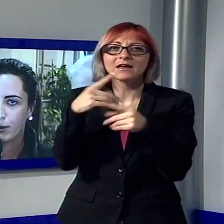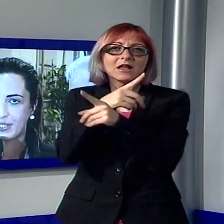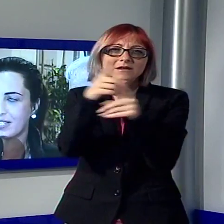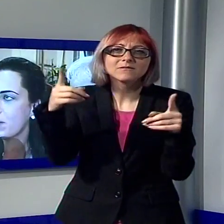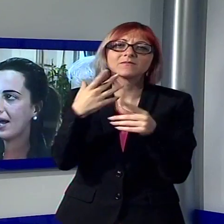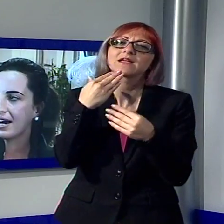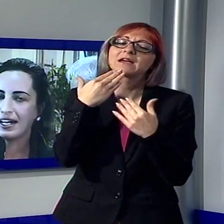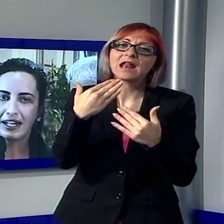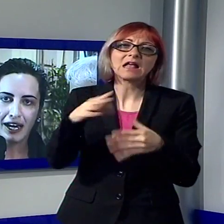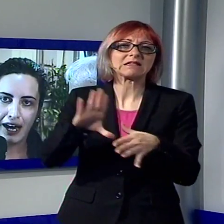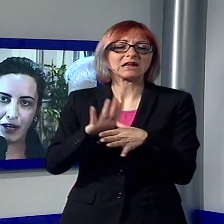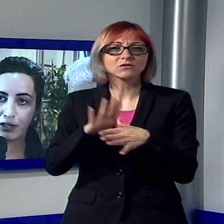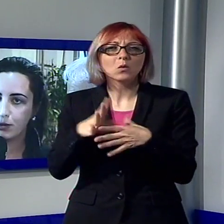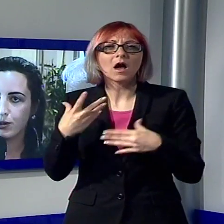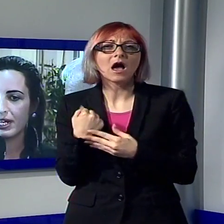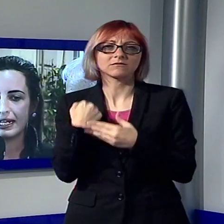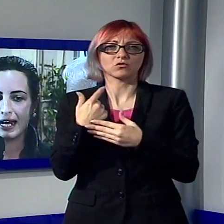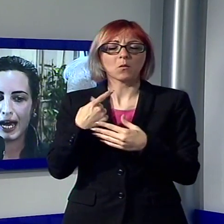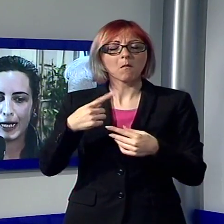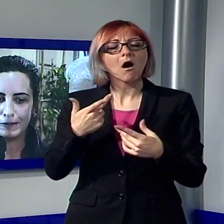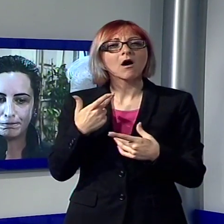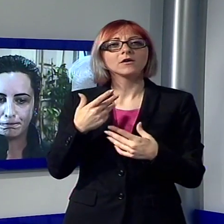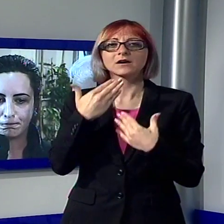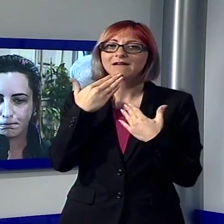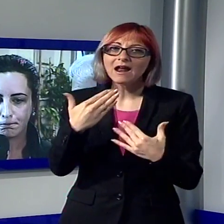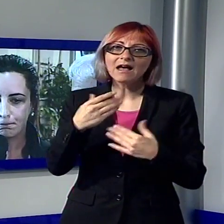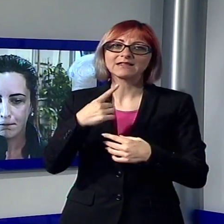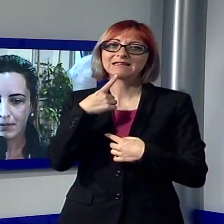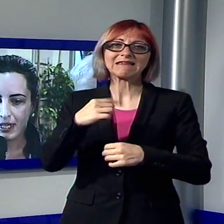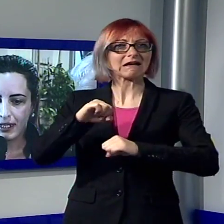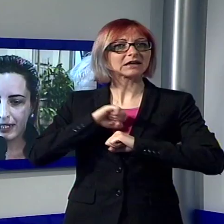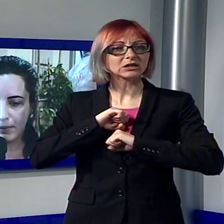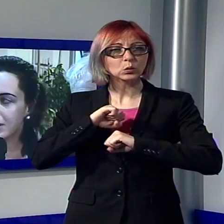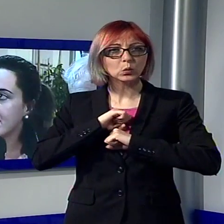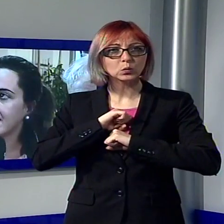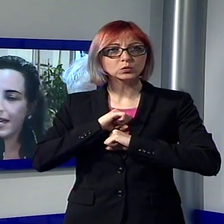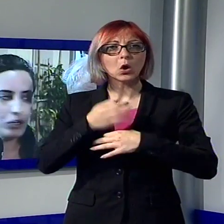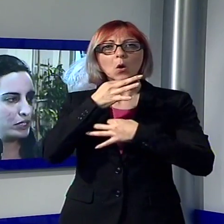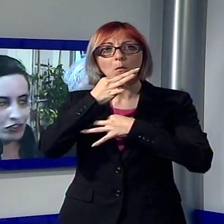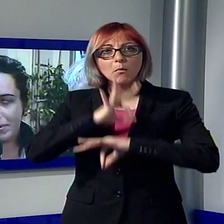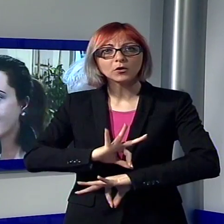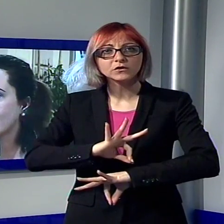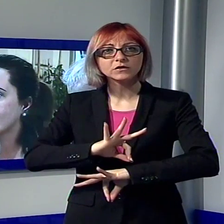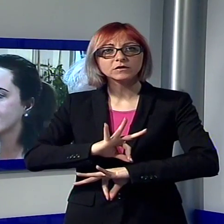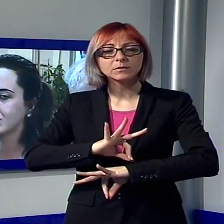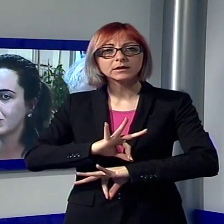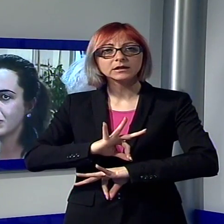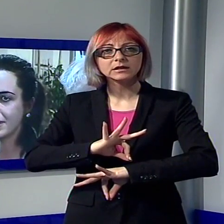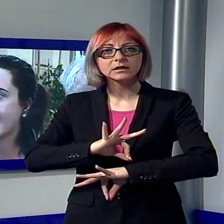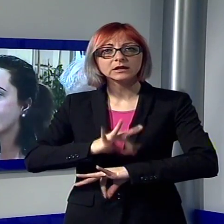in questa squadra, hanno creduto nella possibilità di dare, come diceva Marco, un riscatto